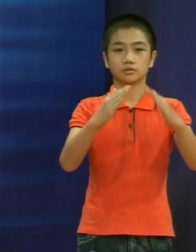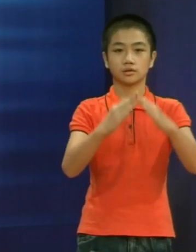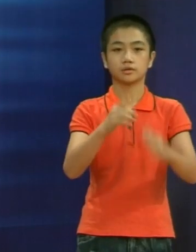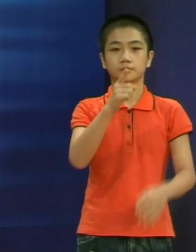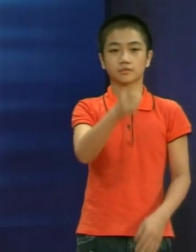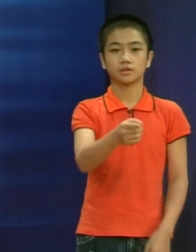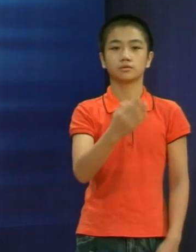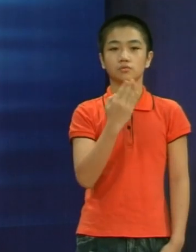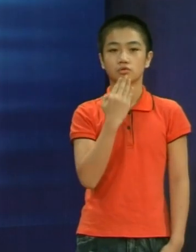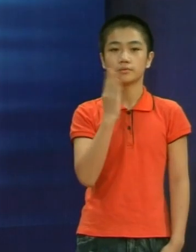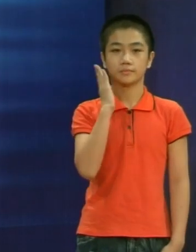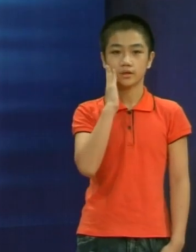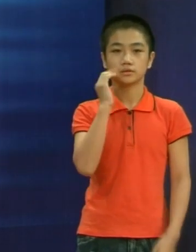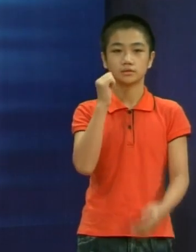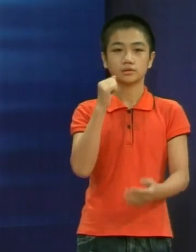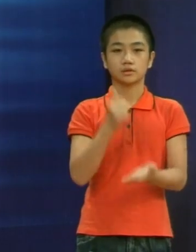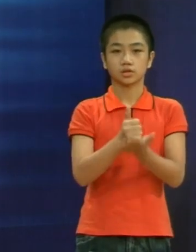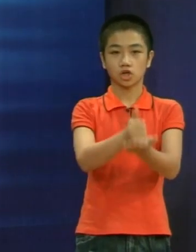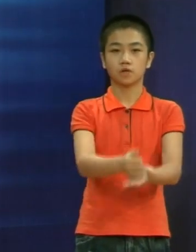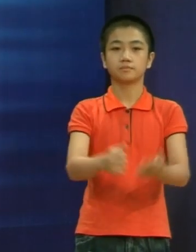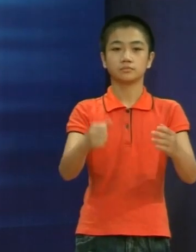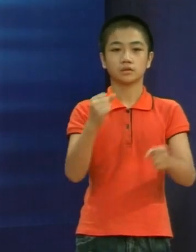Các cùng thực hành mẫu câu giao tiếp Ở nhà bạn giúp bố mẹ làm gì